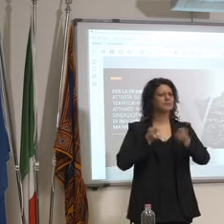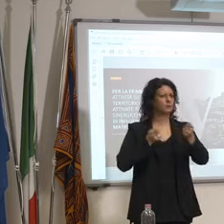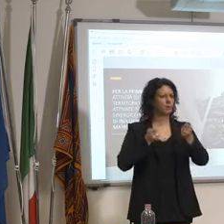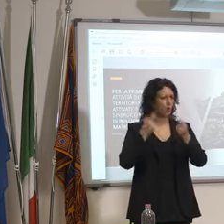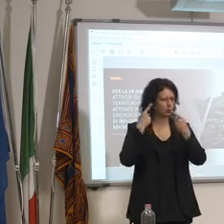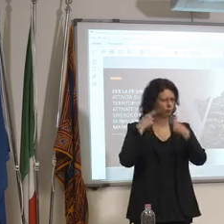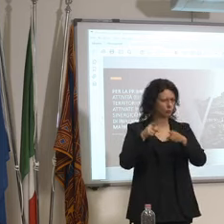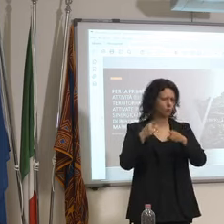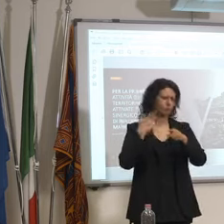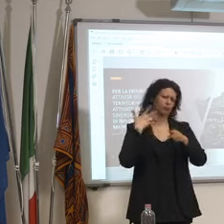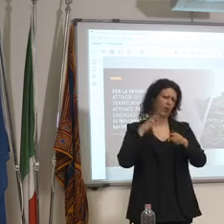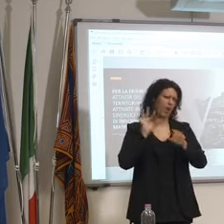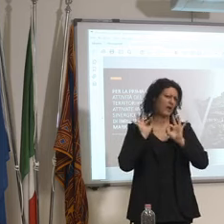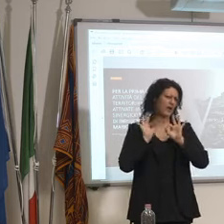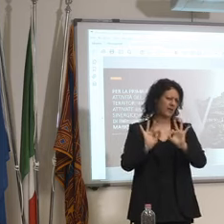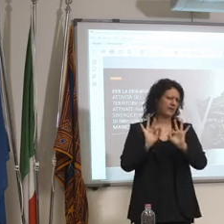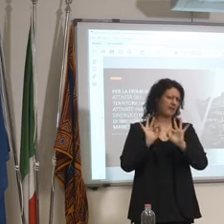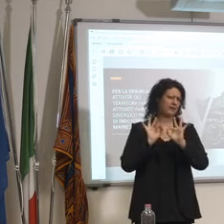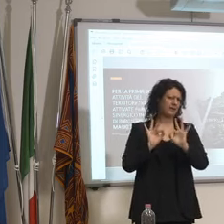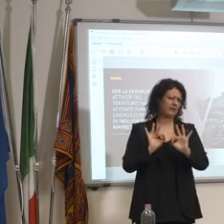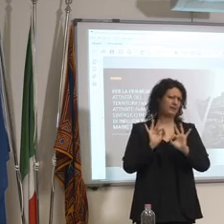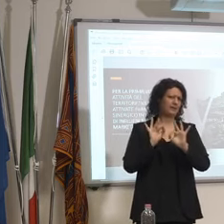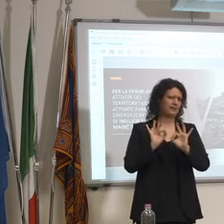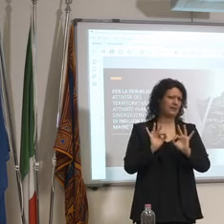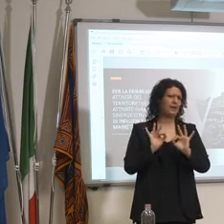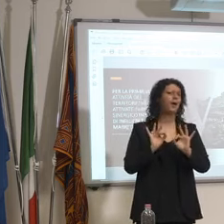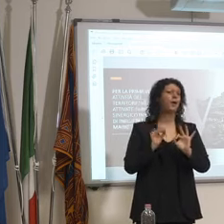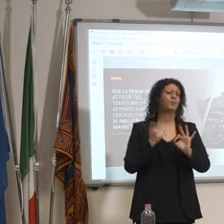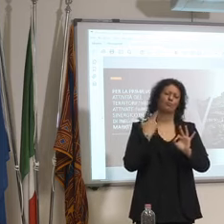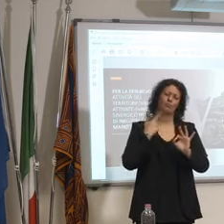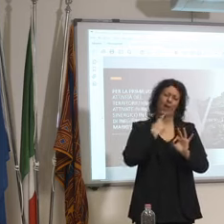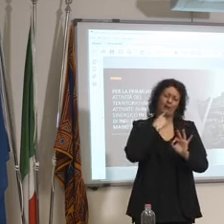in tempi non sospetti adesso non viene fuori il problema